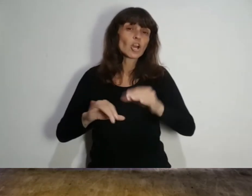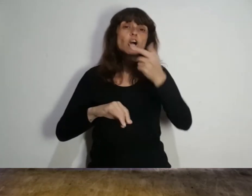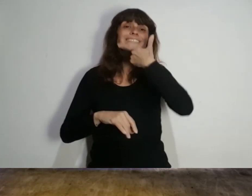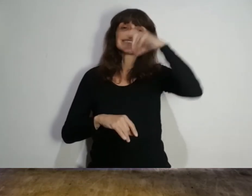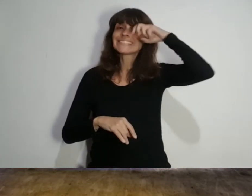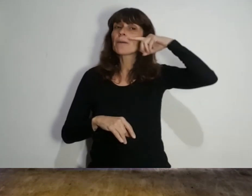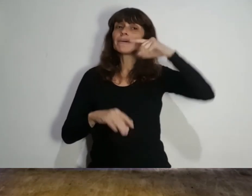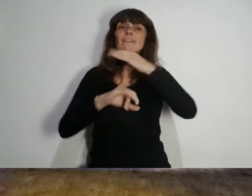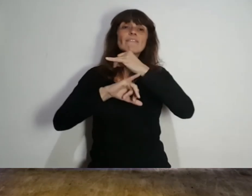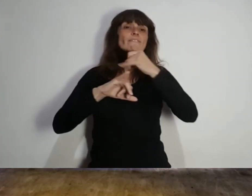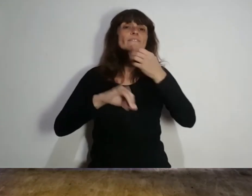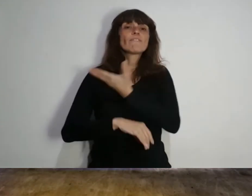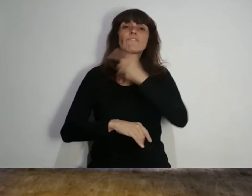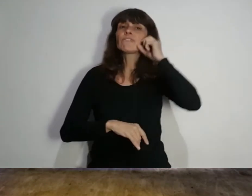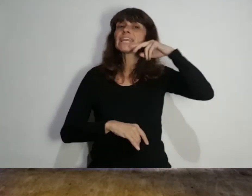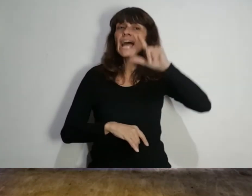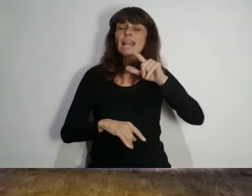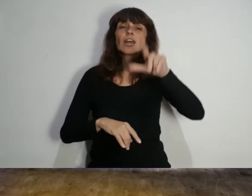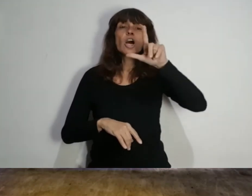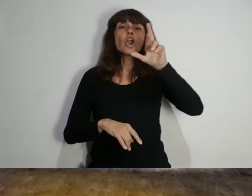en las semifinales de Roland Garros.